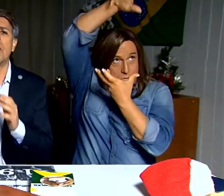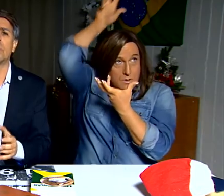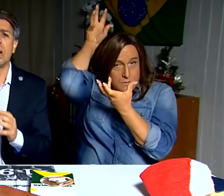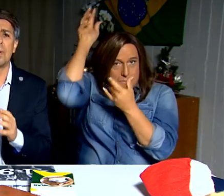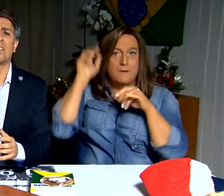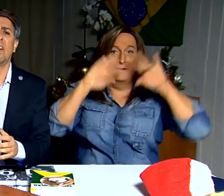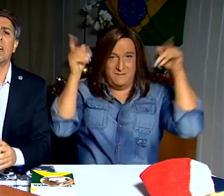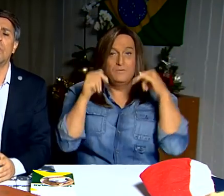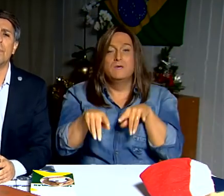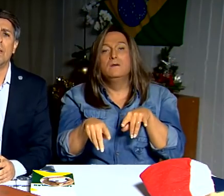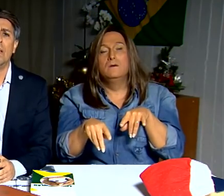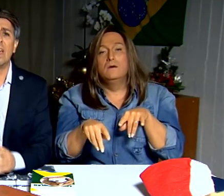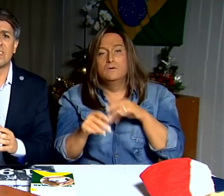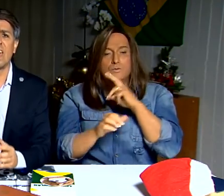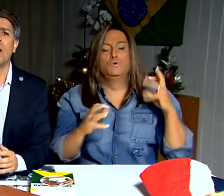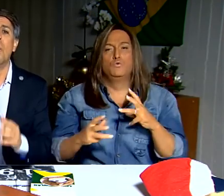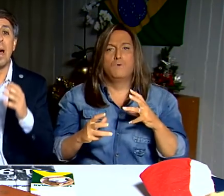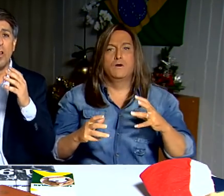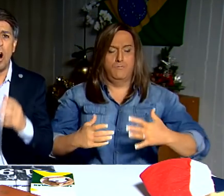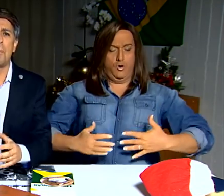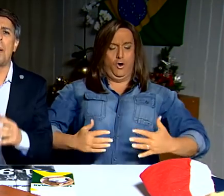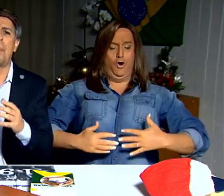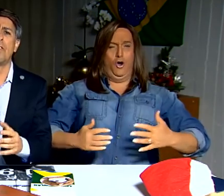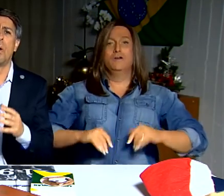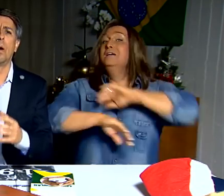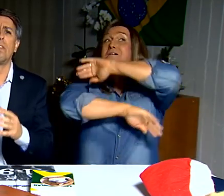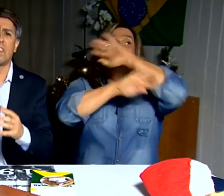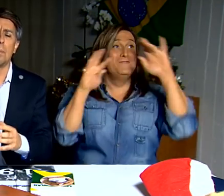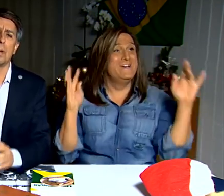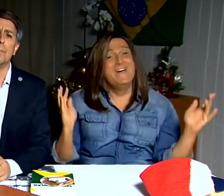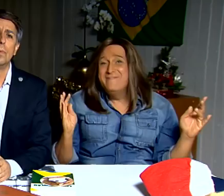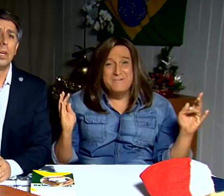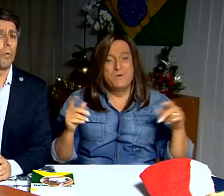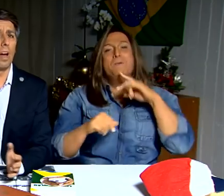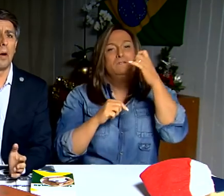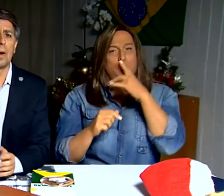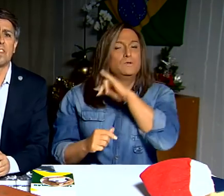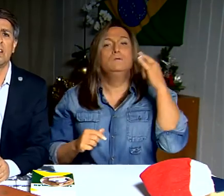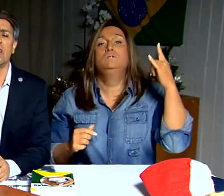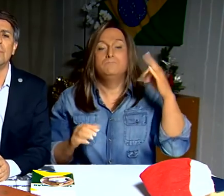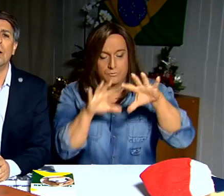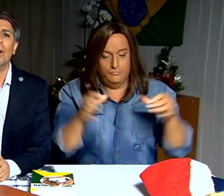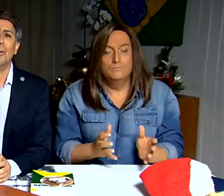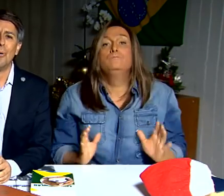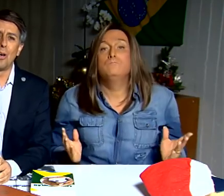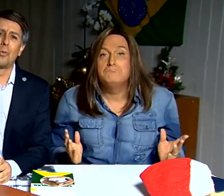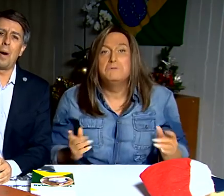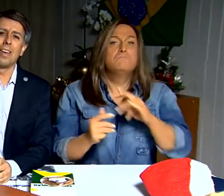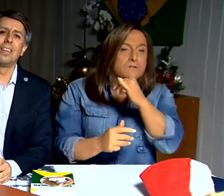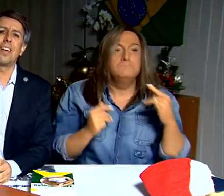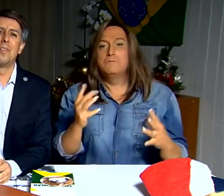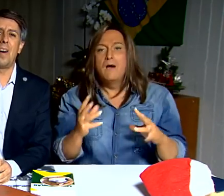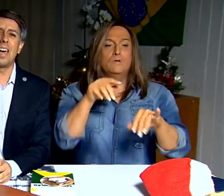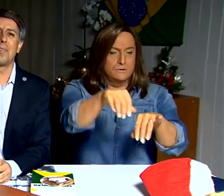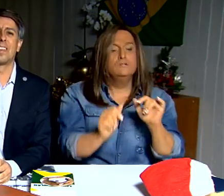como Donald Trump brasileiro, é ser o melhor Papai Noel de sempre. E qual é o presente? Nosso